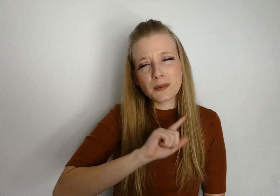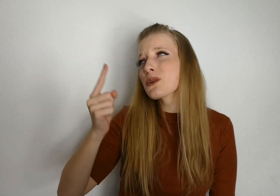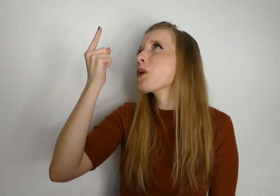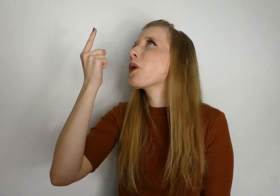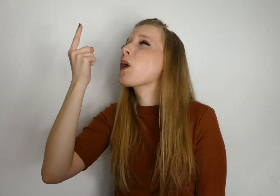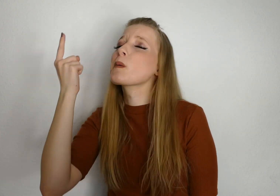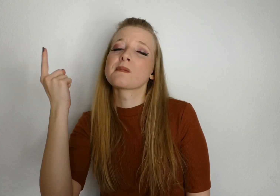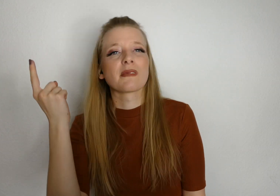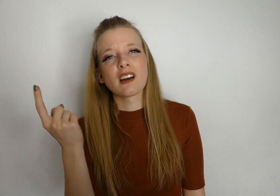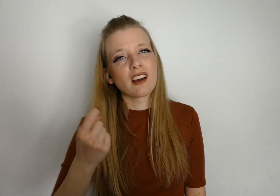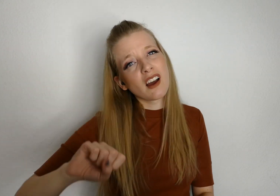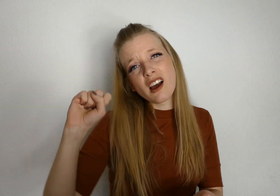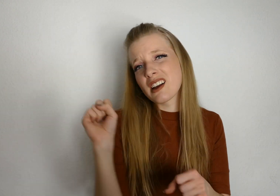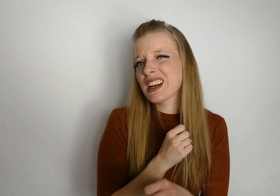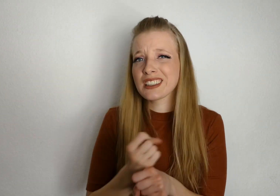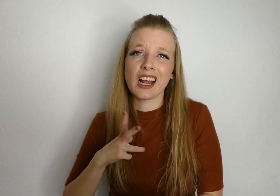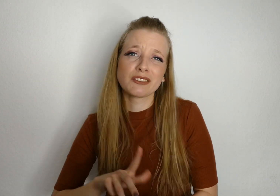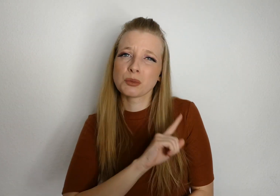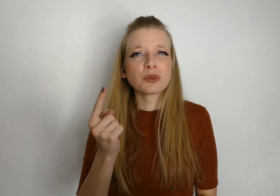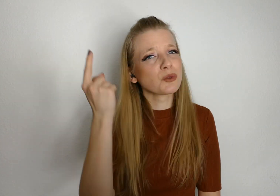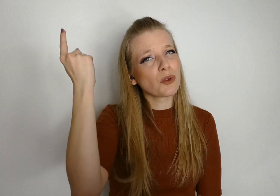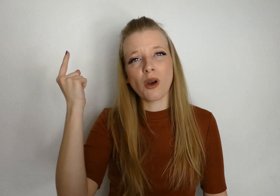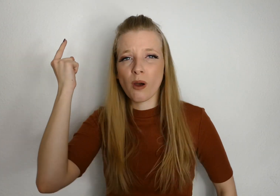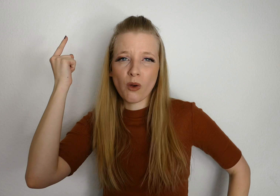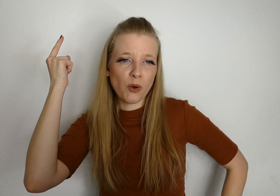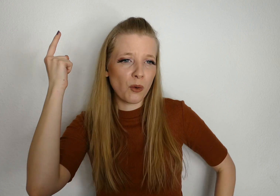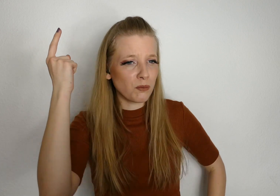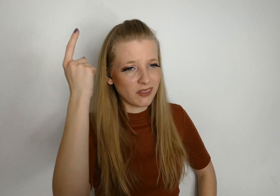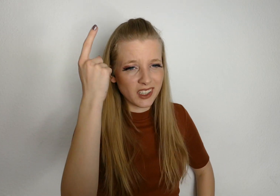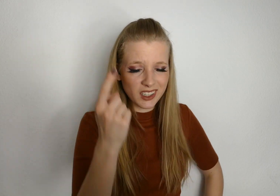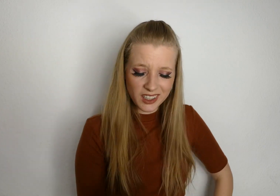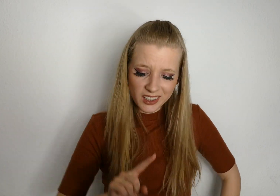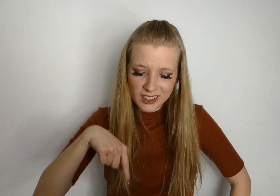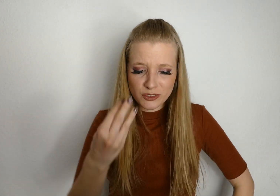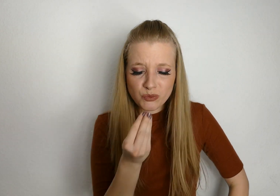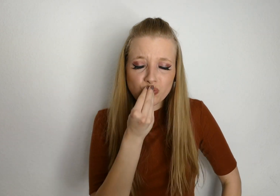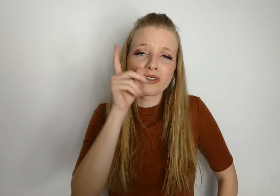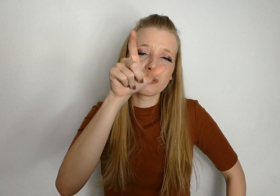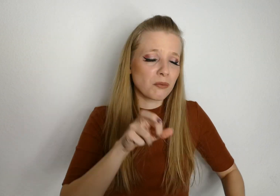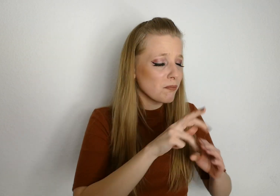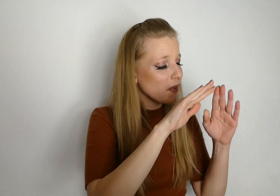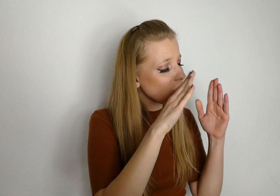aus Halt es nicht bis oben aus Dann kiss ich dich im Treppenhaus